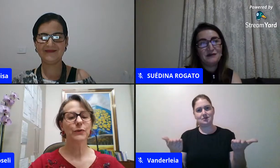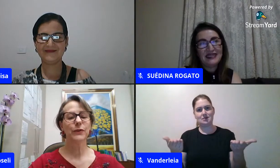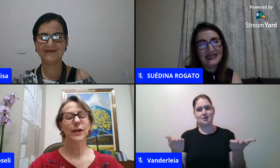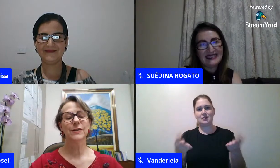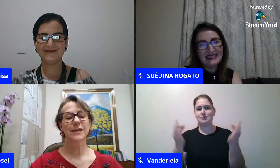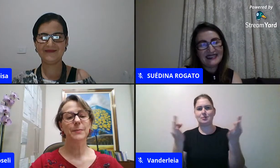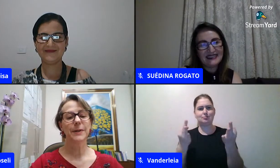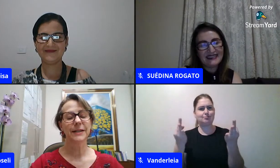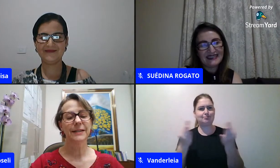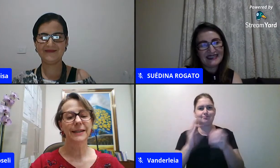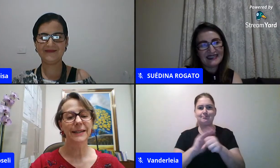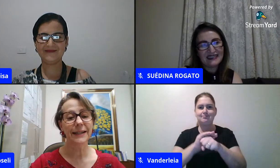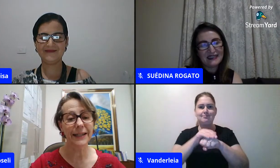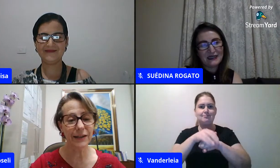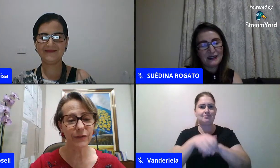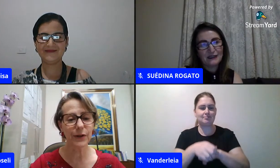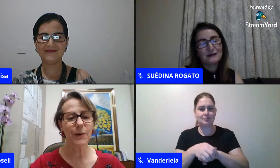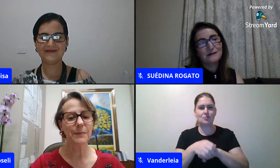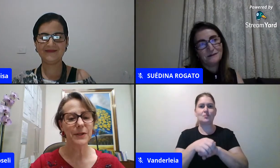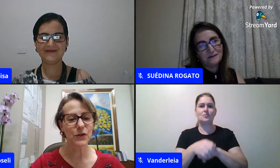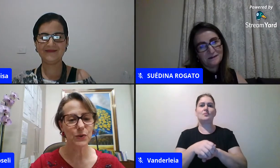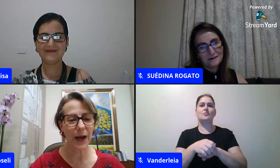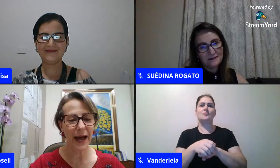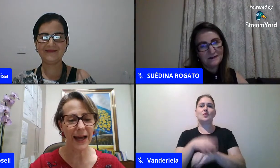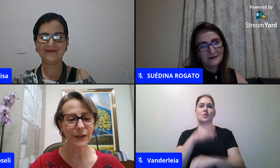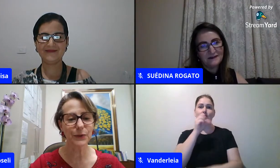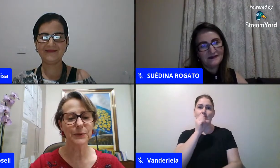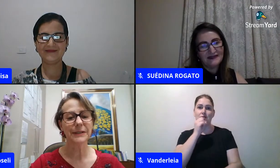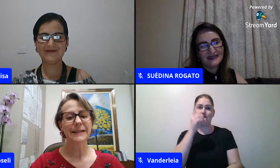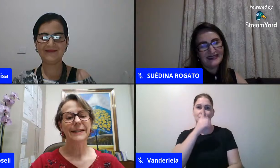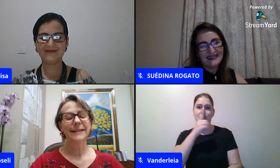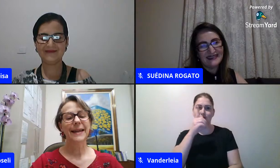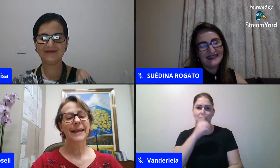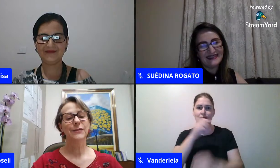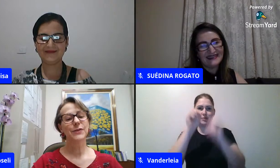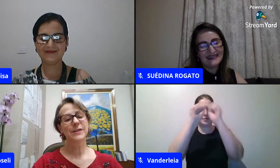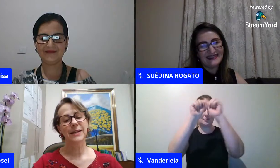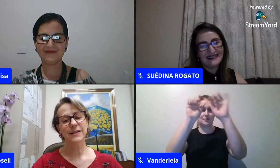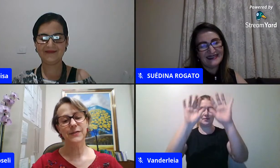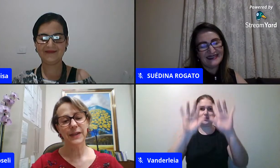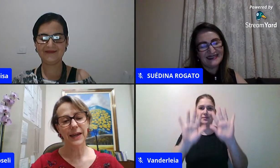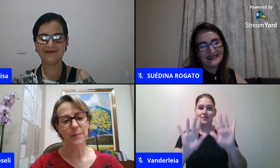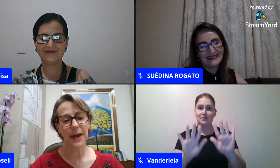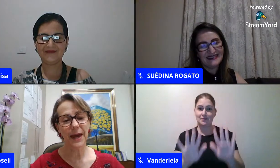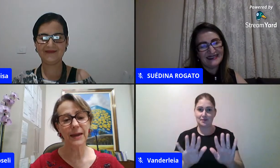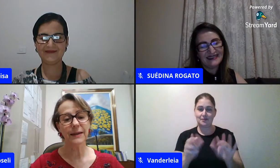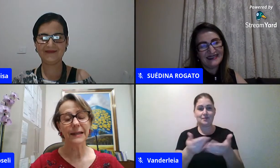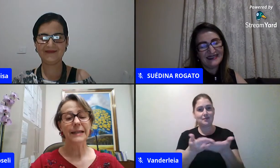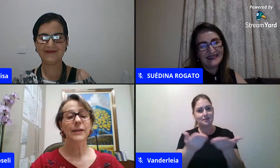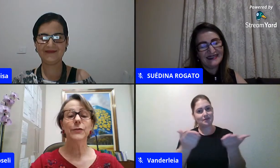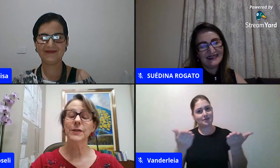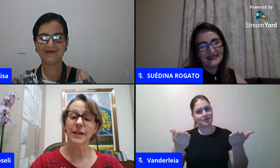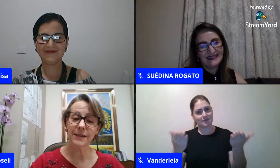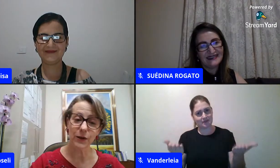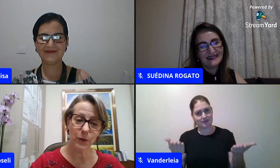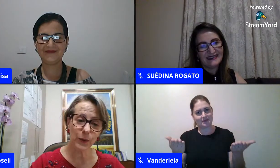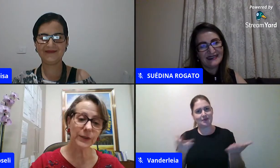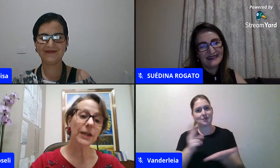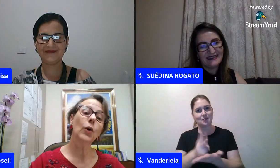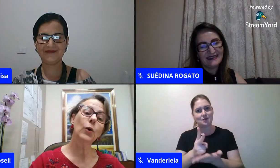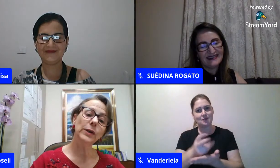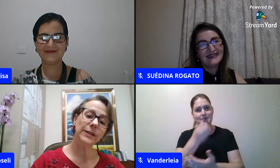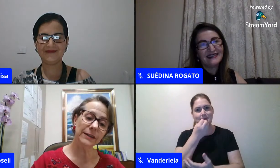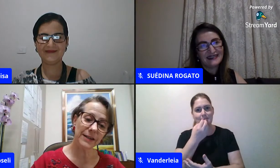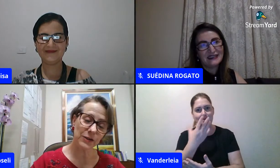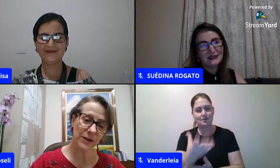noite um final de semana incrível abençoado né que vocês fiquem bem que vocês se